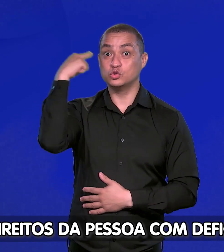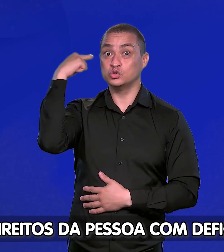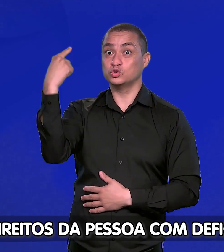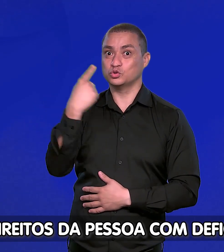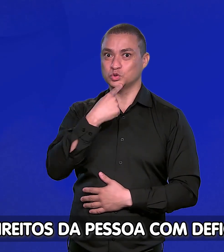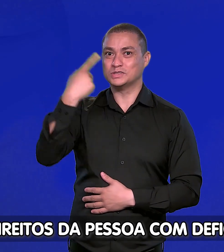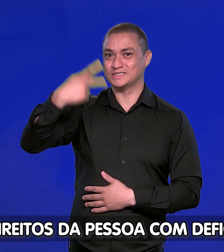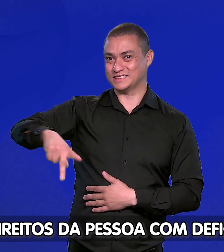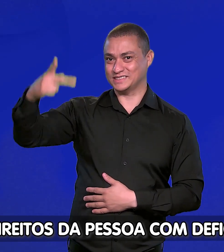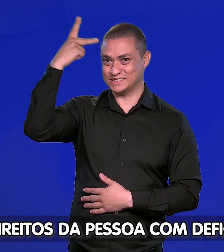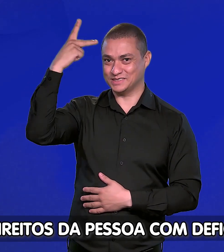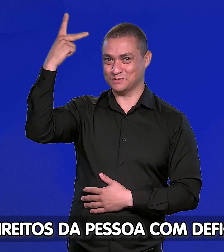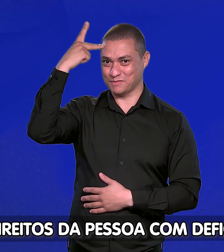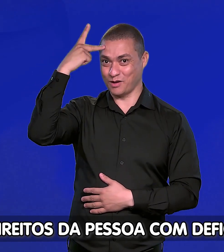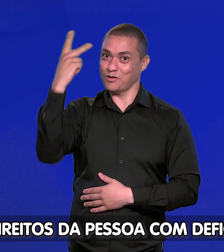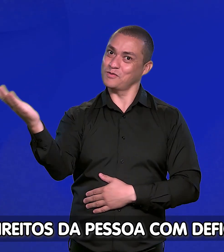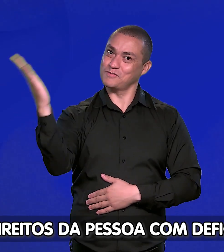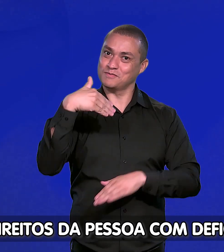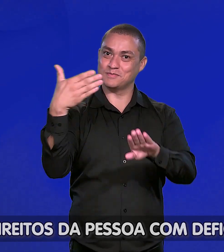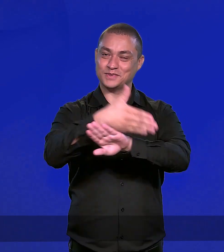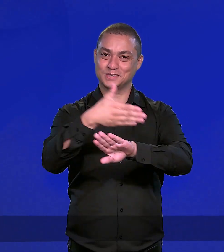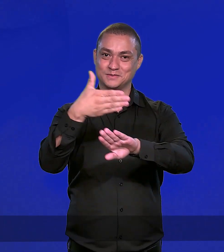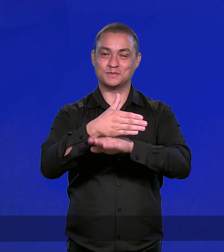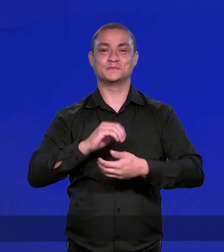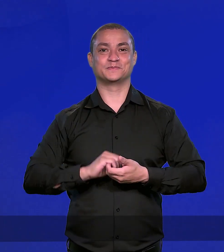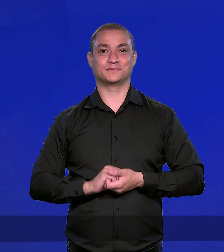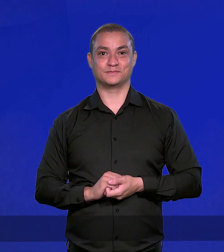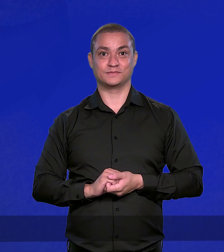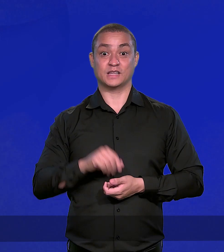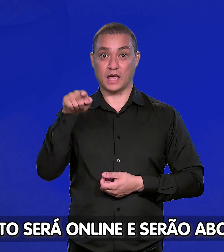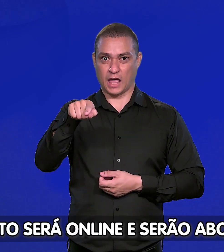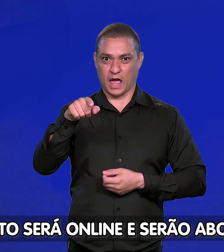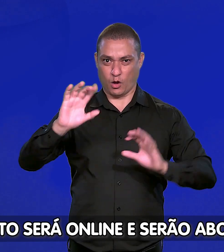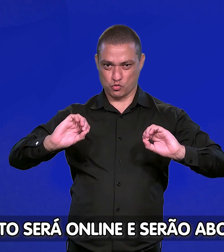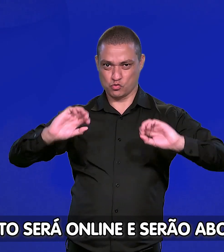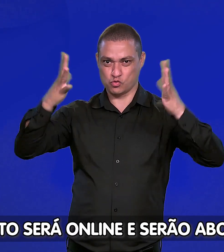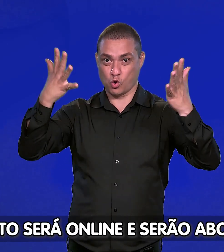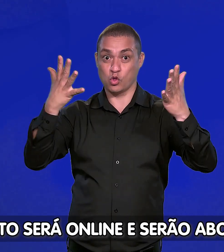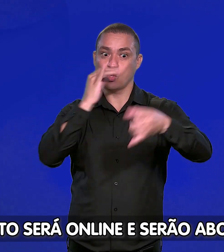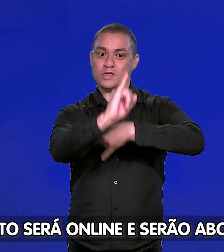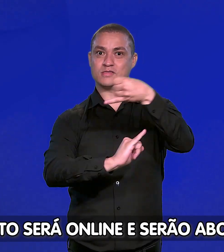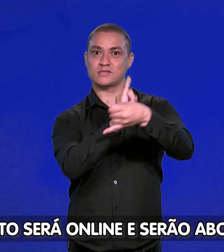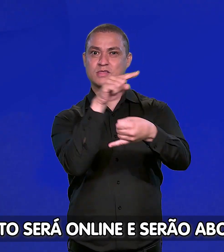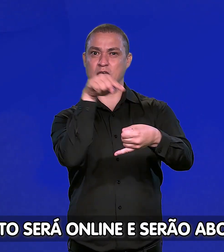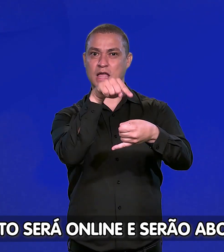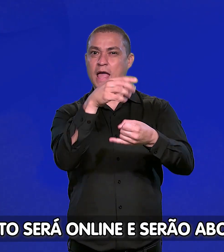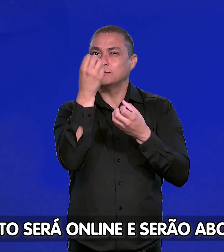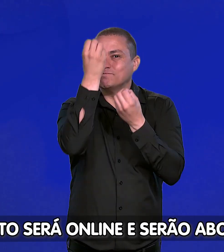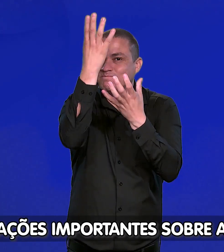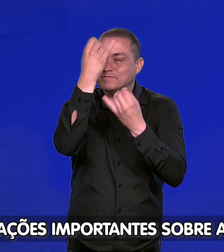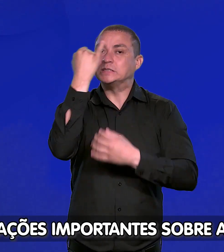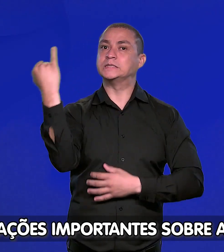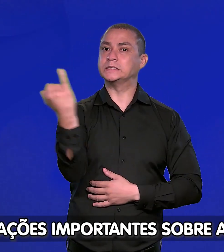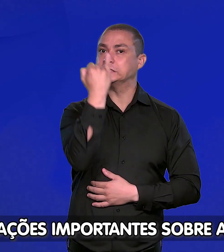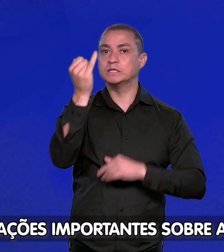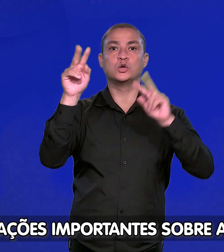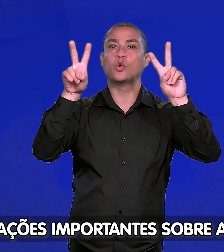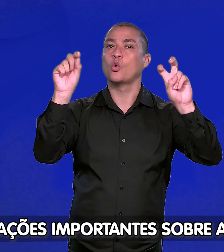Direitos da Pessoa com Deficiência. O evento será online e serão abordadas informações importantes